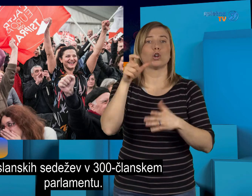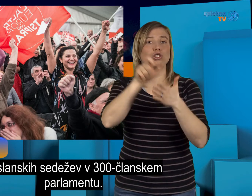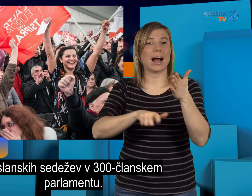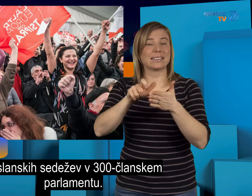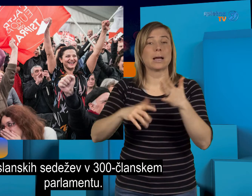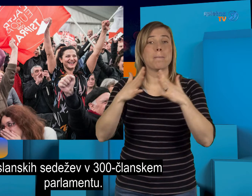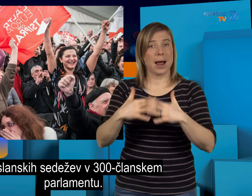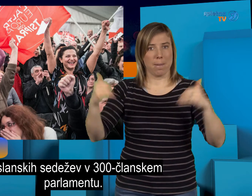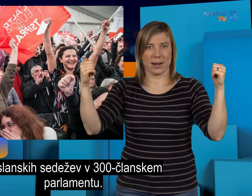parlamentu.